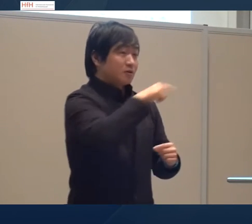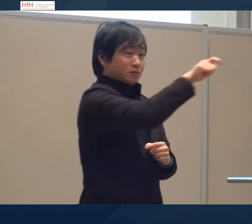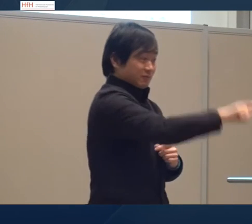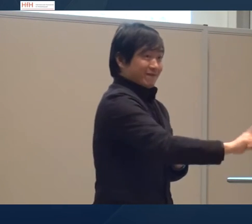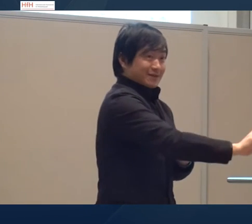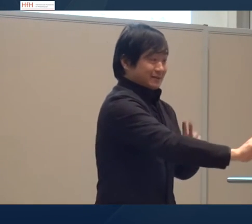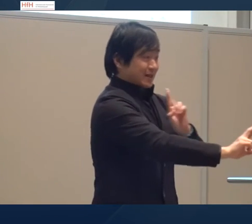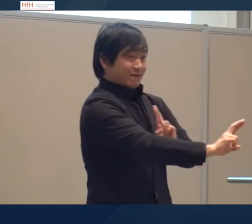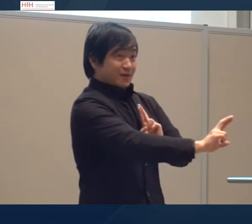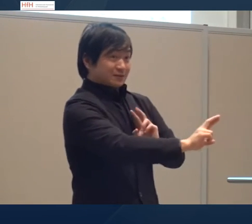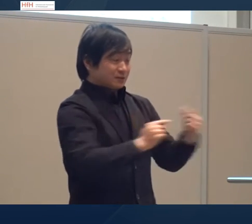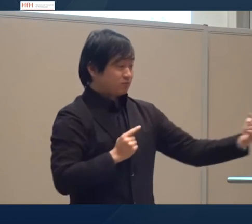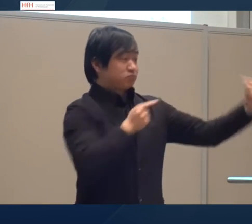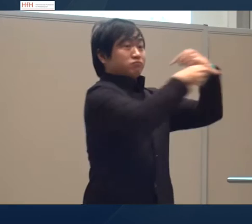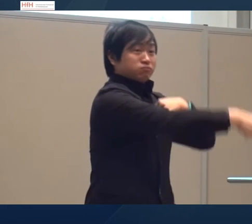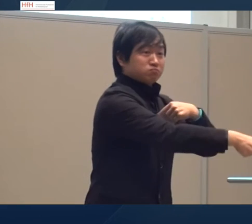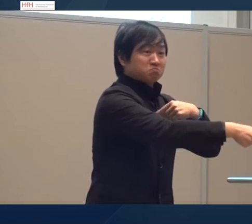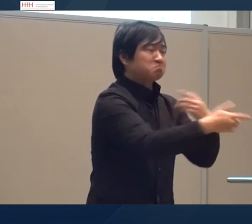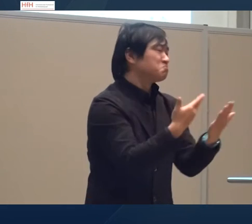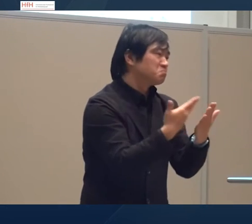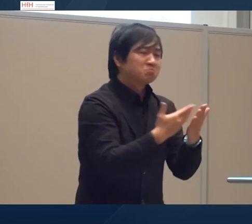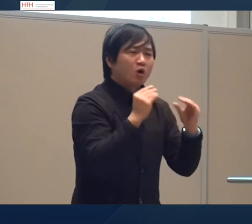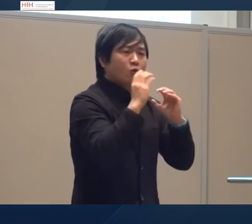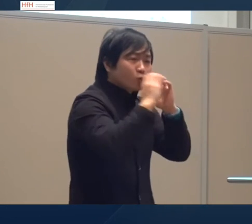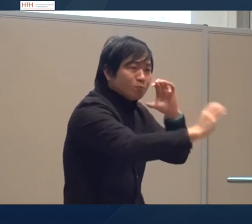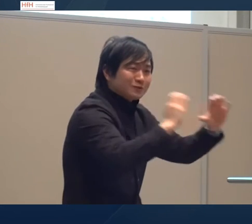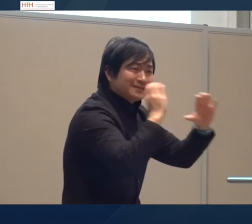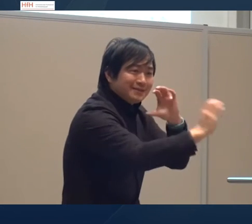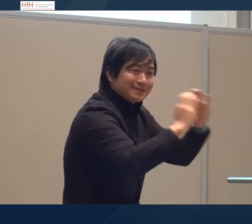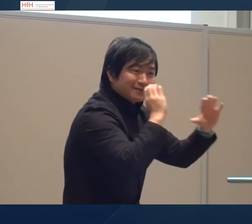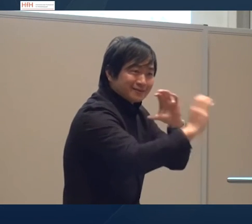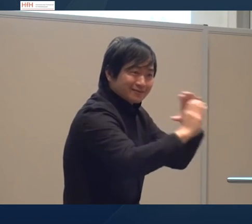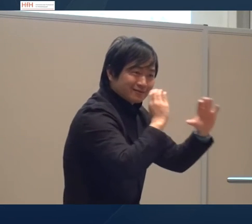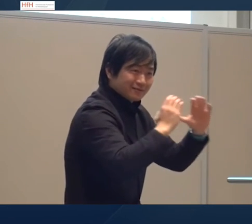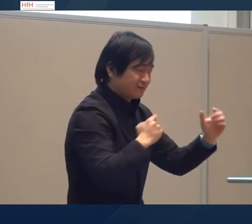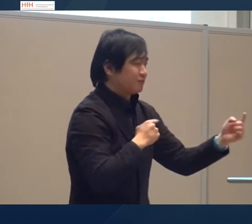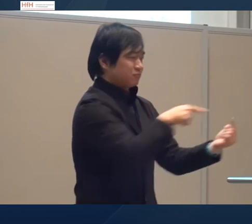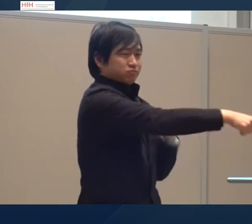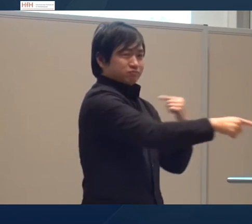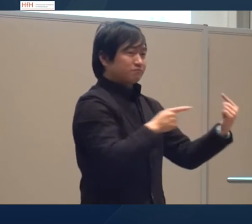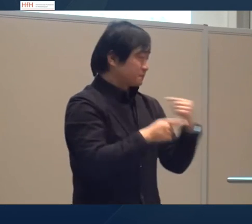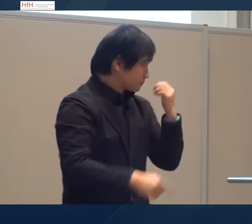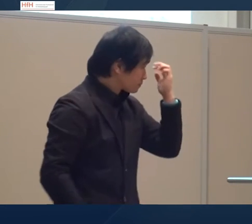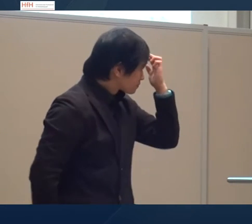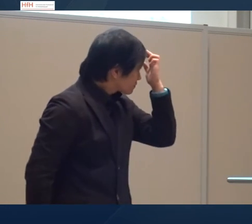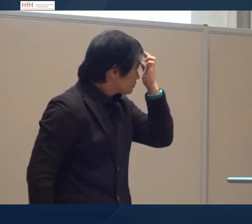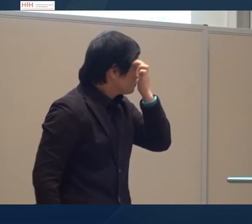das sind die gegenseitigen Verbindungen eben zum Beispiel durch Kommunikation so kann man dieses darstellen in der Gebärde